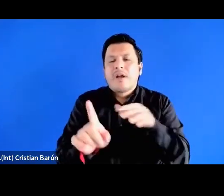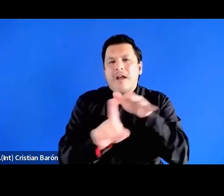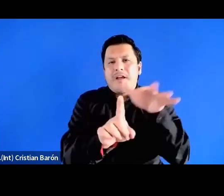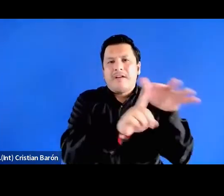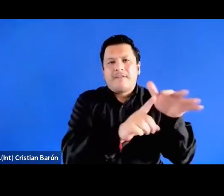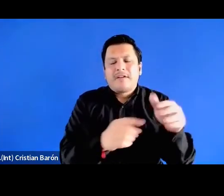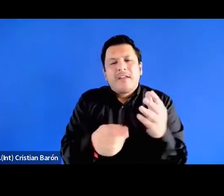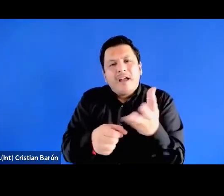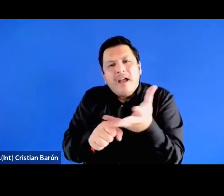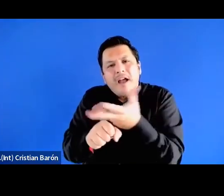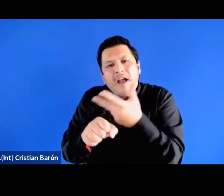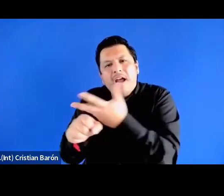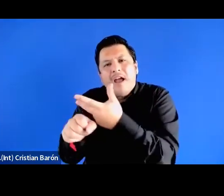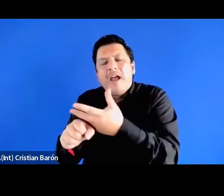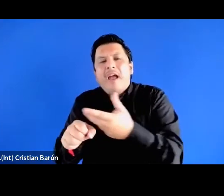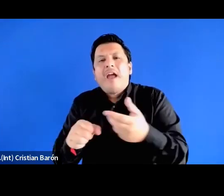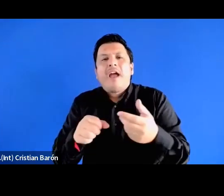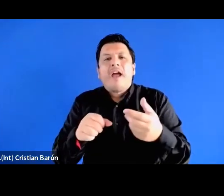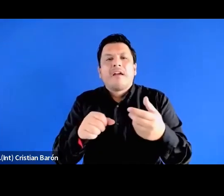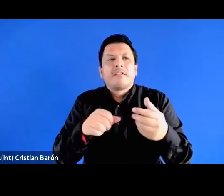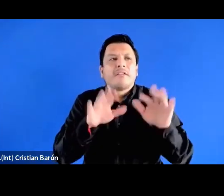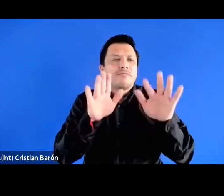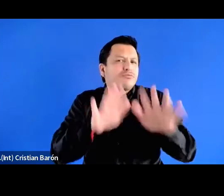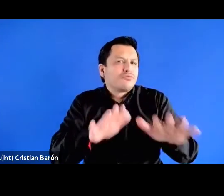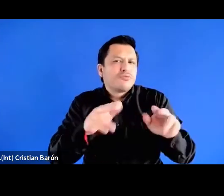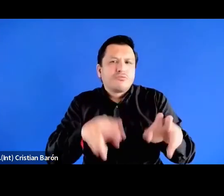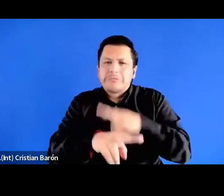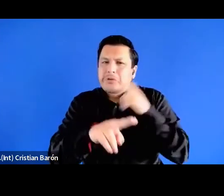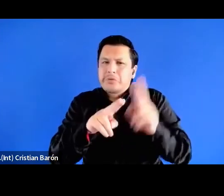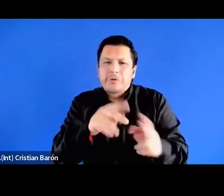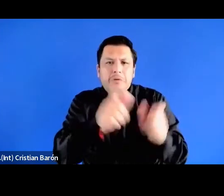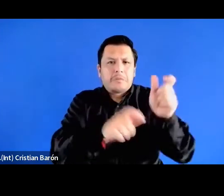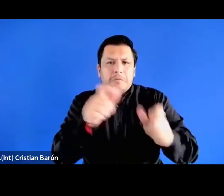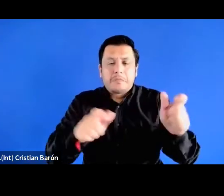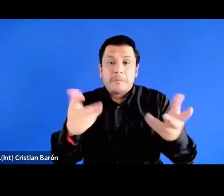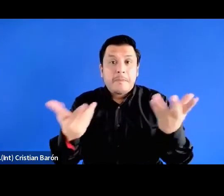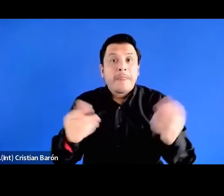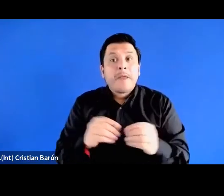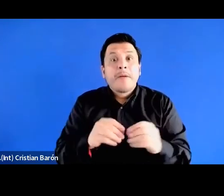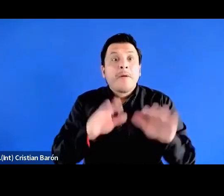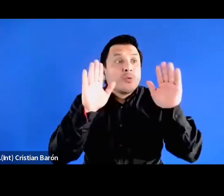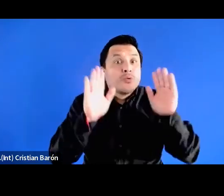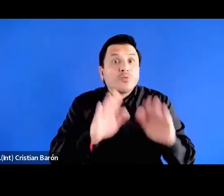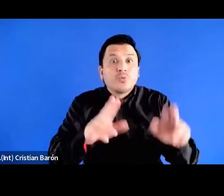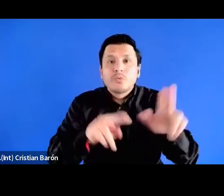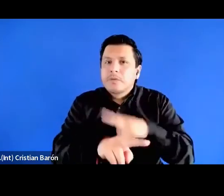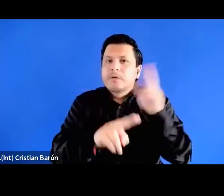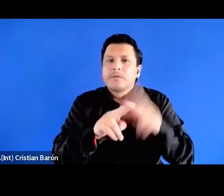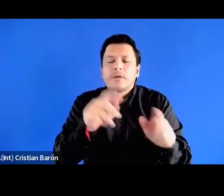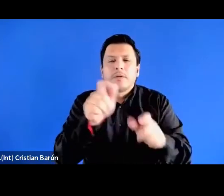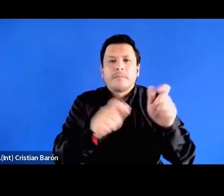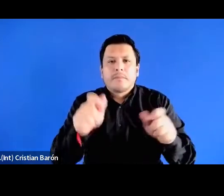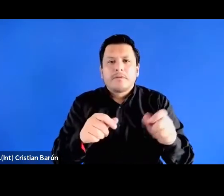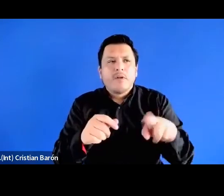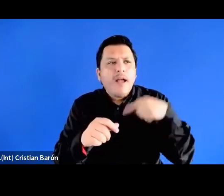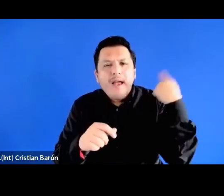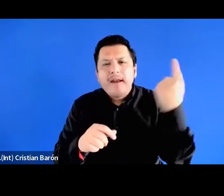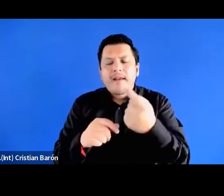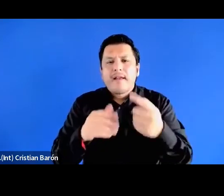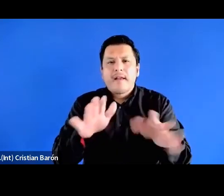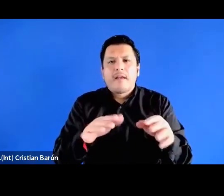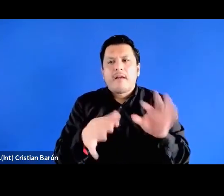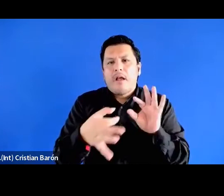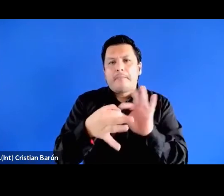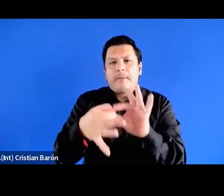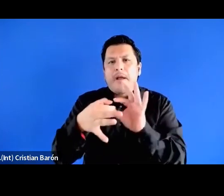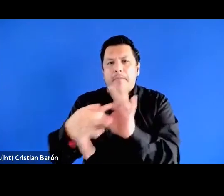fundamentalmente populares y esto es muy interesante porque esto de lo popular viene a engarzar con unos periodos